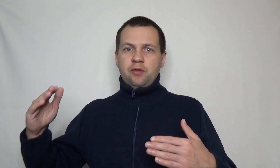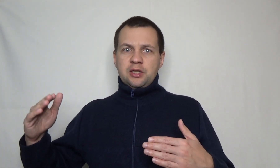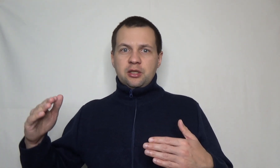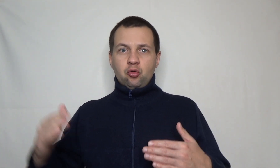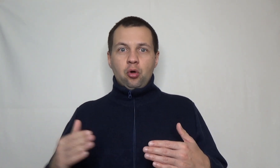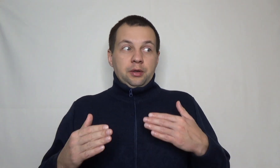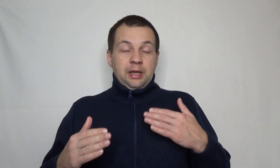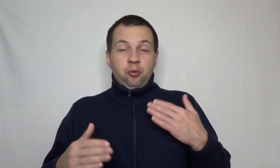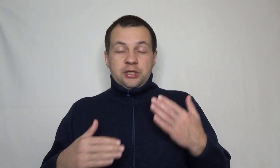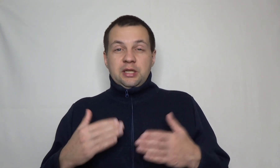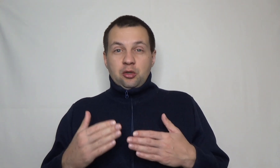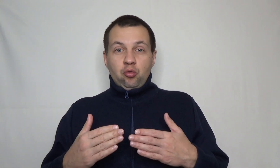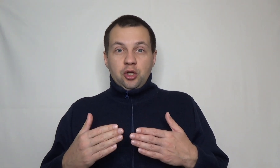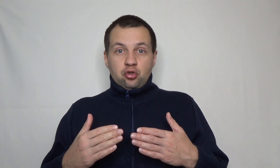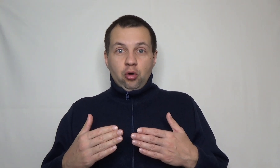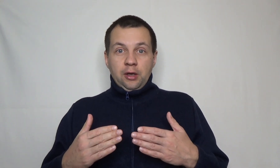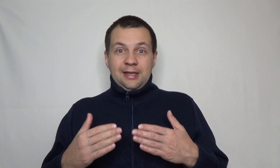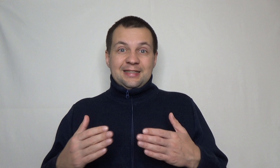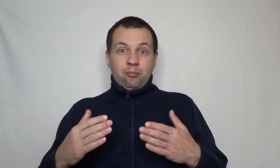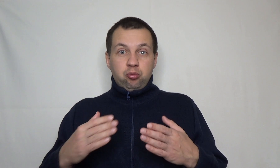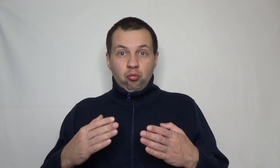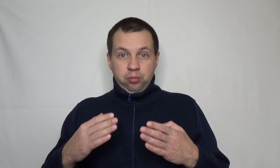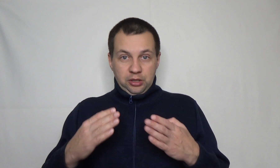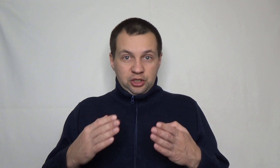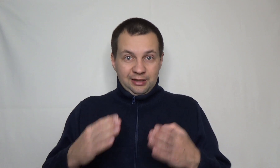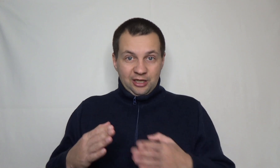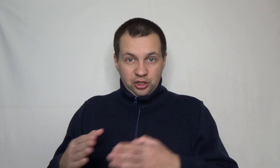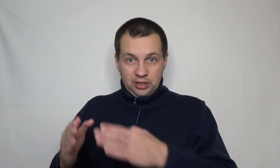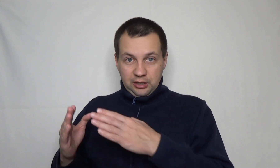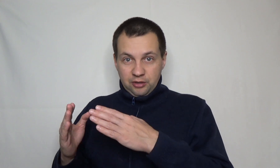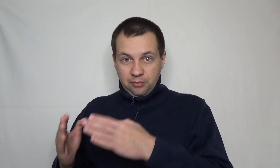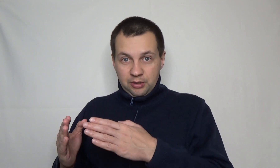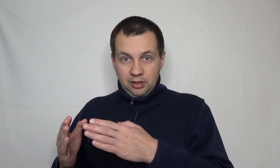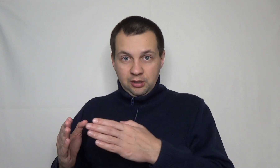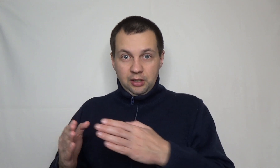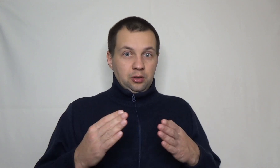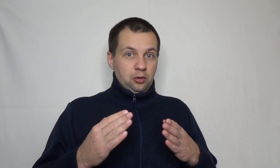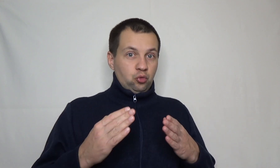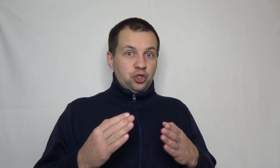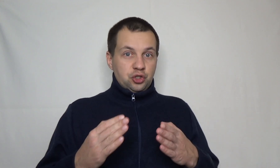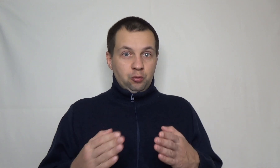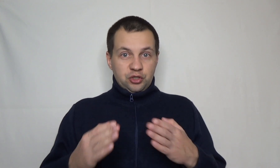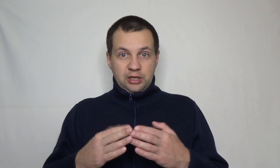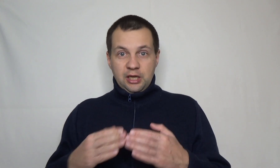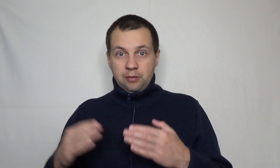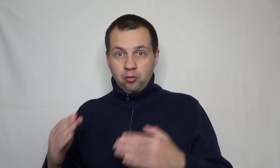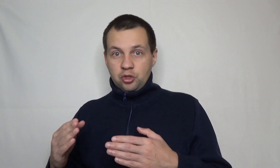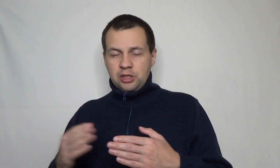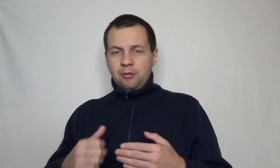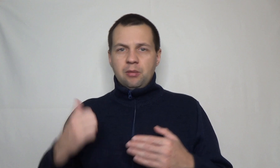выросло, но я осознал такую вещь, что если я буду продолжать дальше откладывать капитал и учиться его сохранять и приумножать, об этом